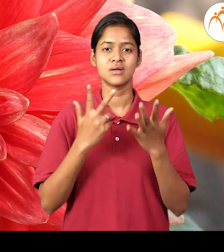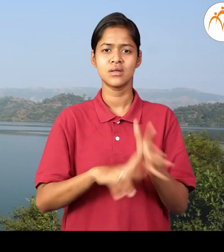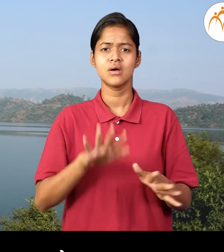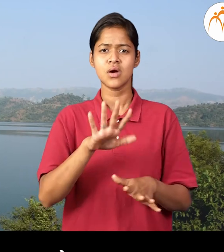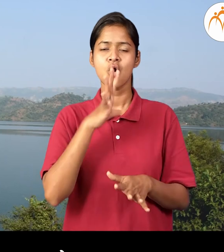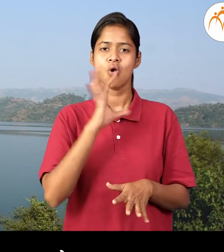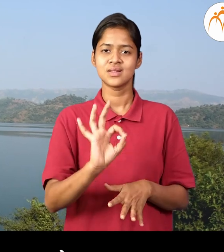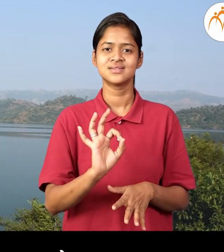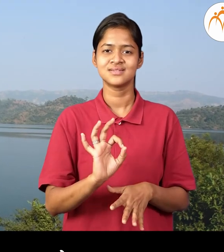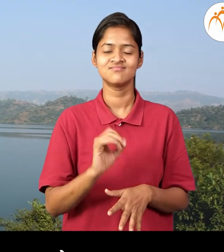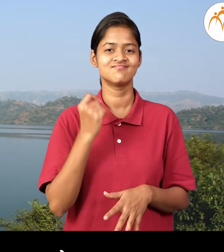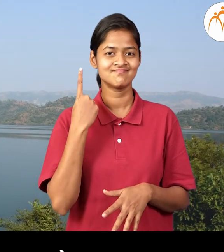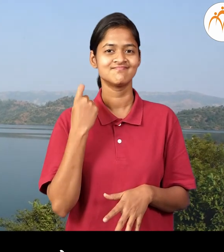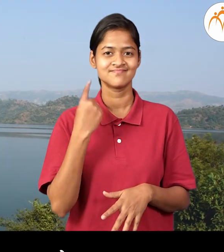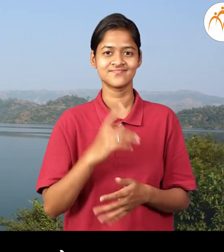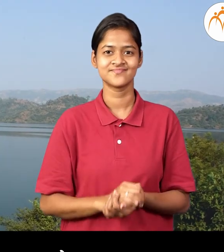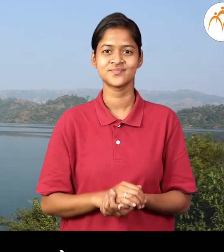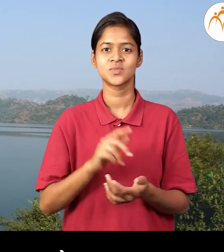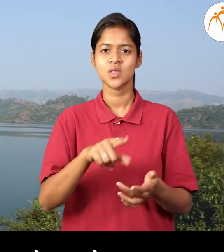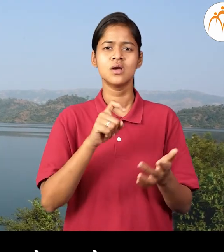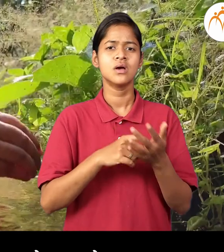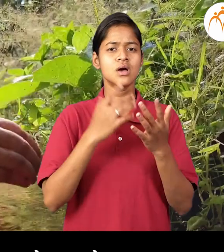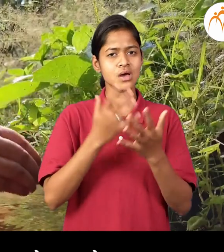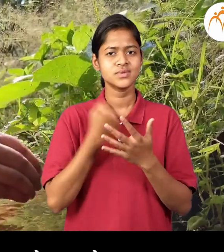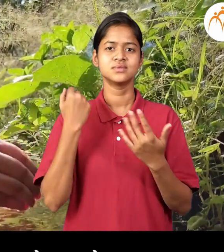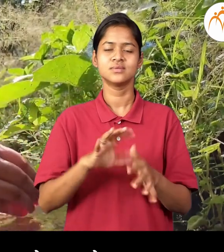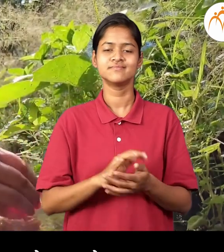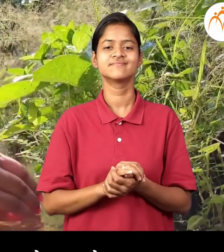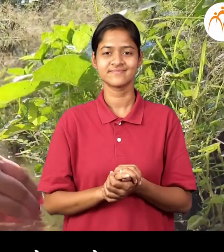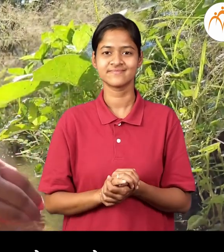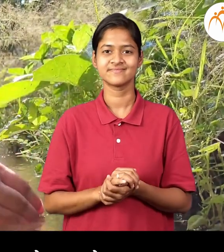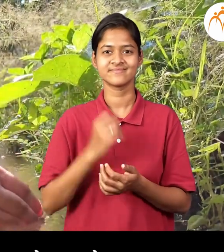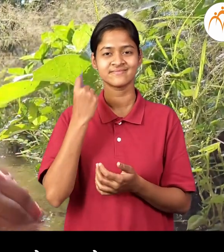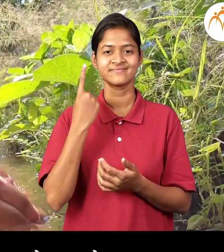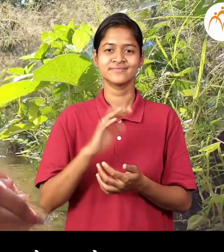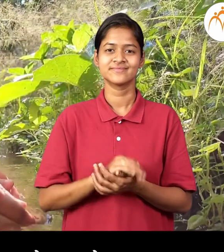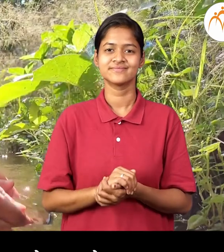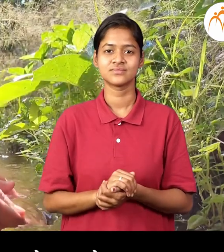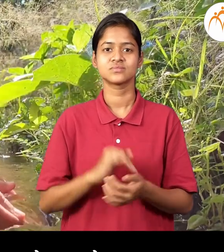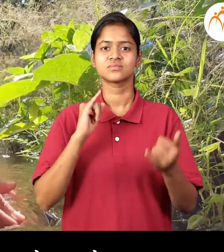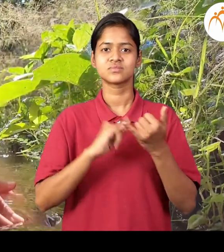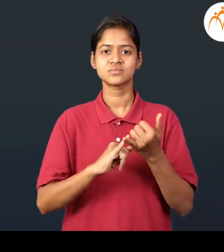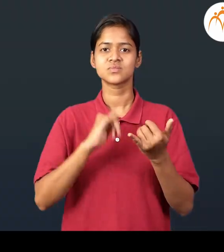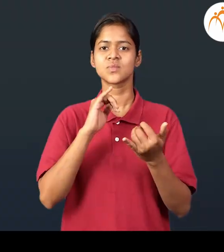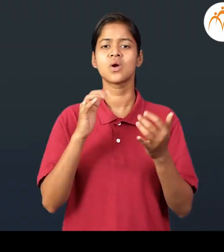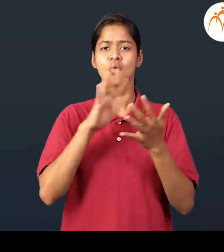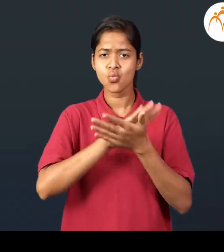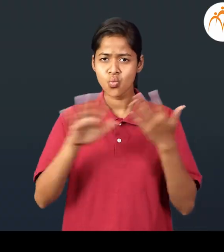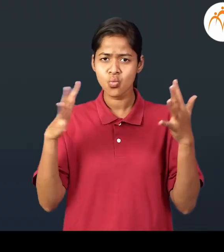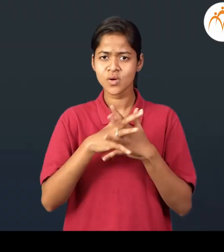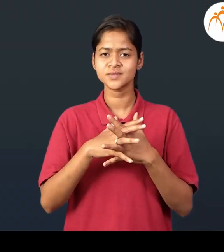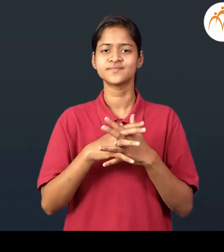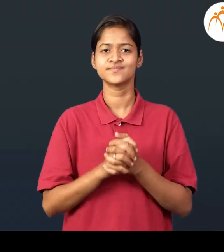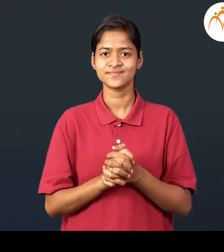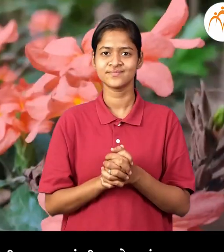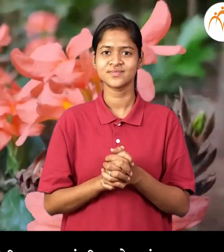निसर्गाचे महत्व कायले, निसर्ग जपायला हवा, हे समझले, स्वाध्याए,